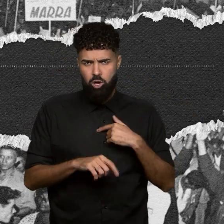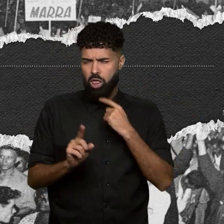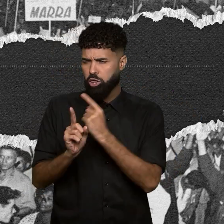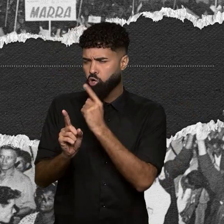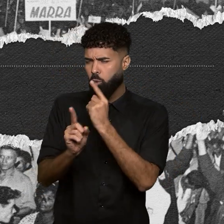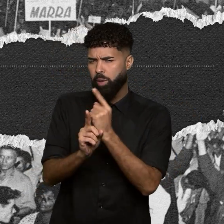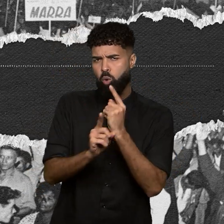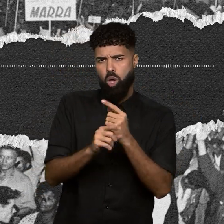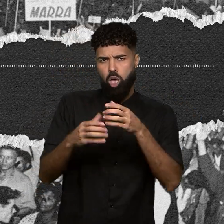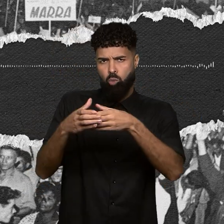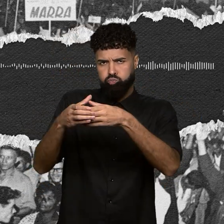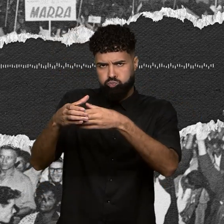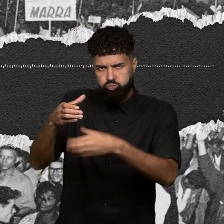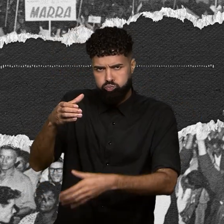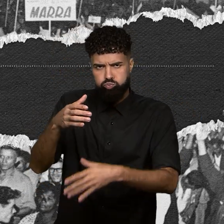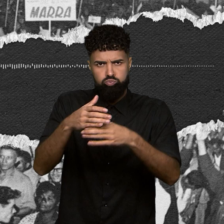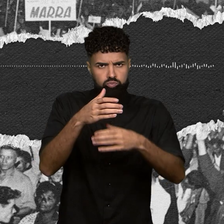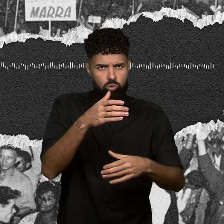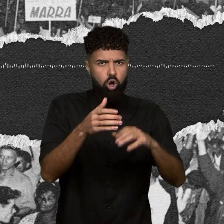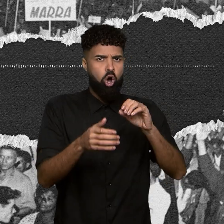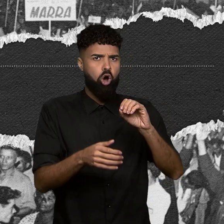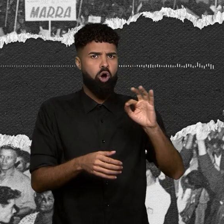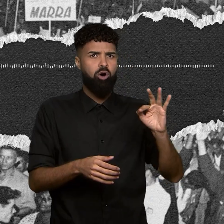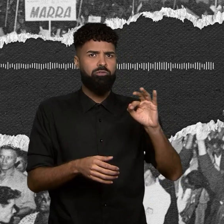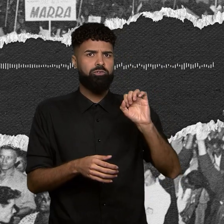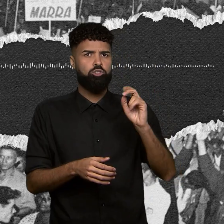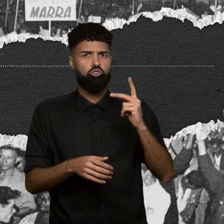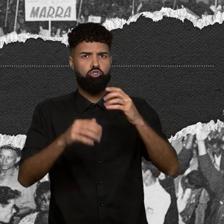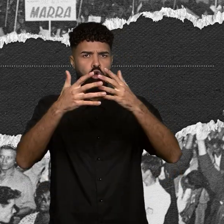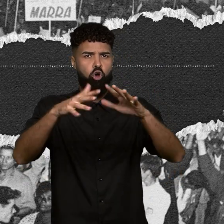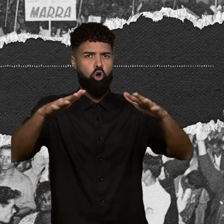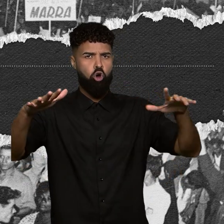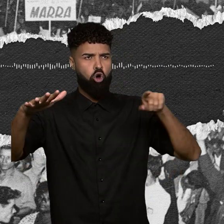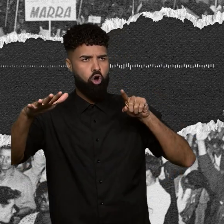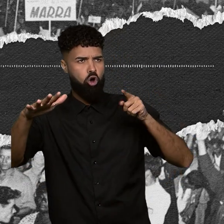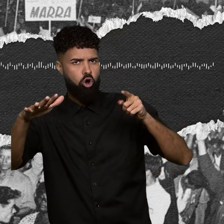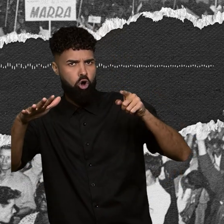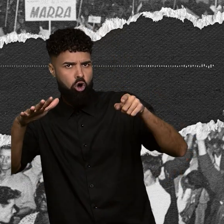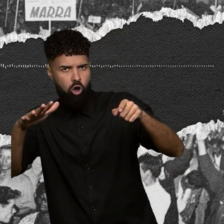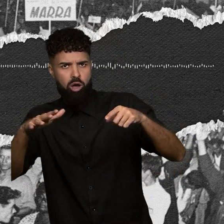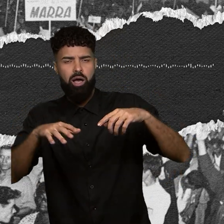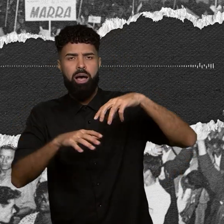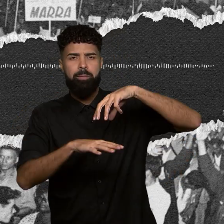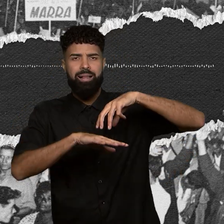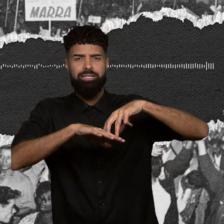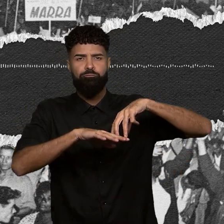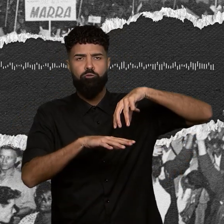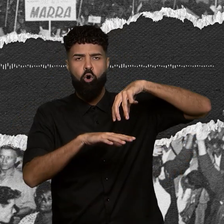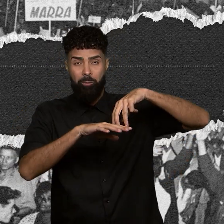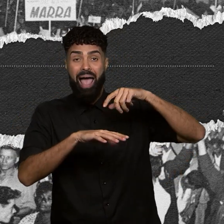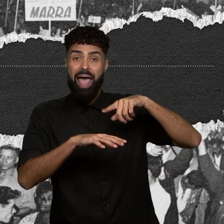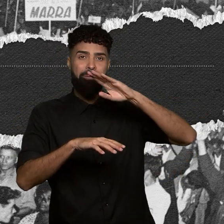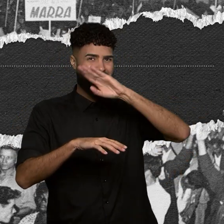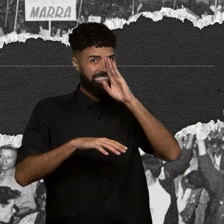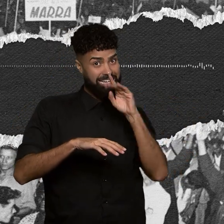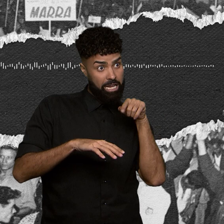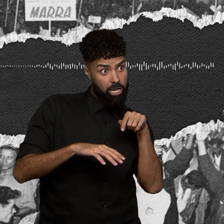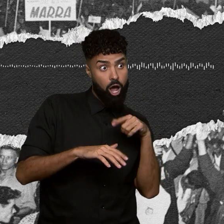reservas de petróleo offshore na plataforma continental brasileira, fui pedir